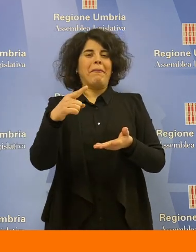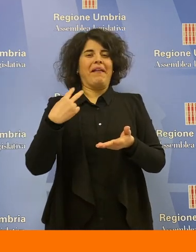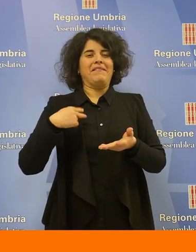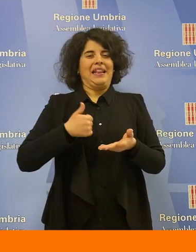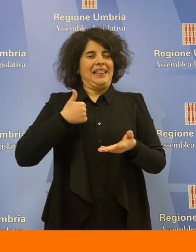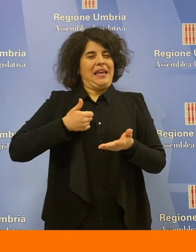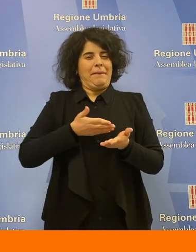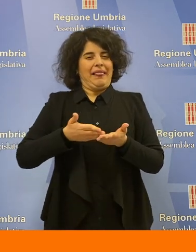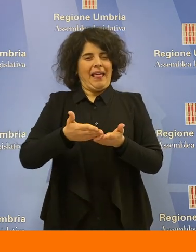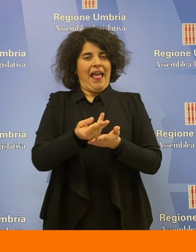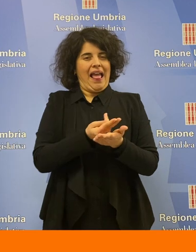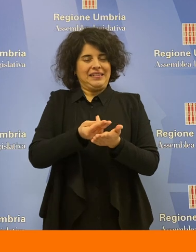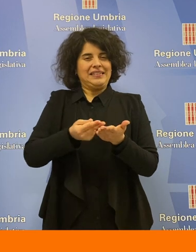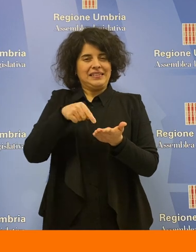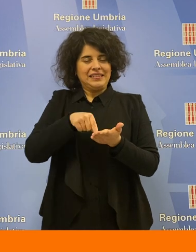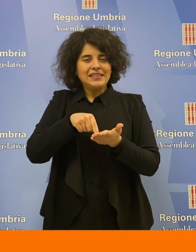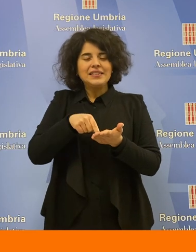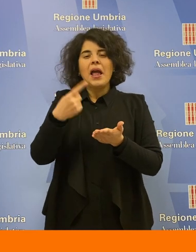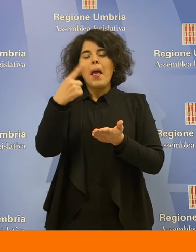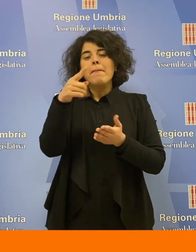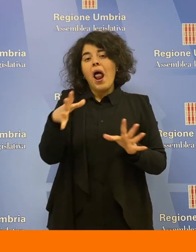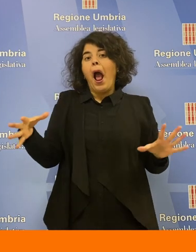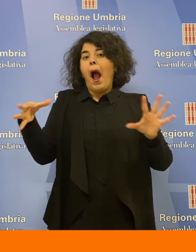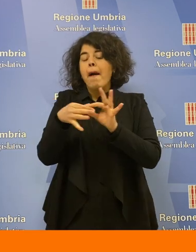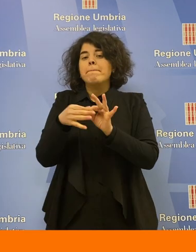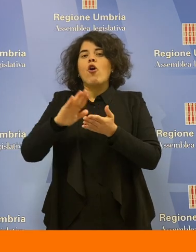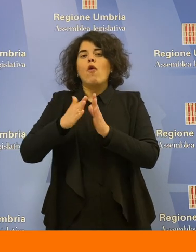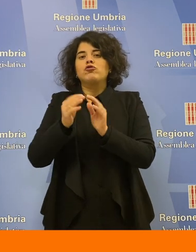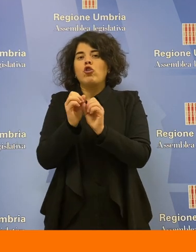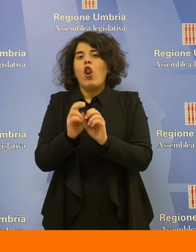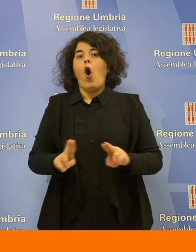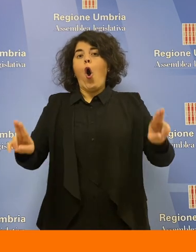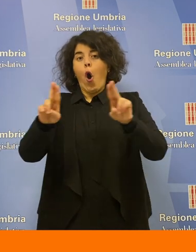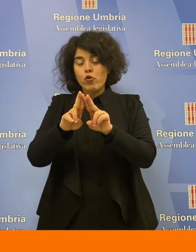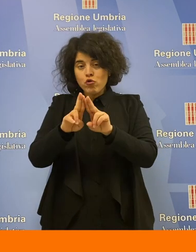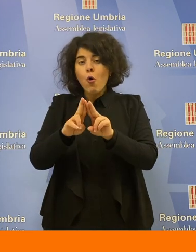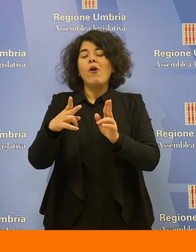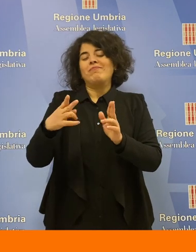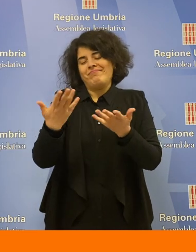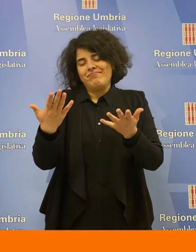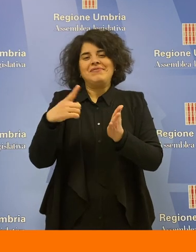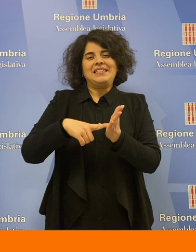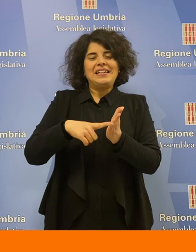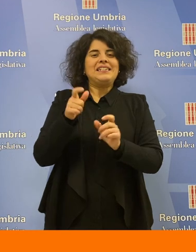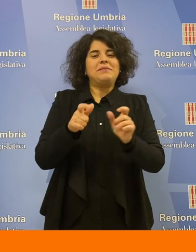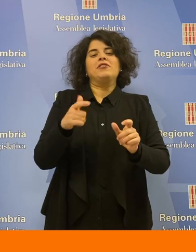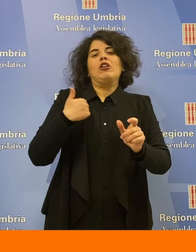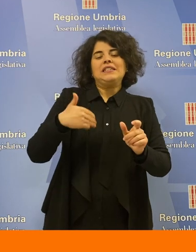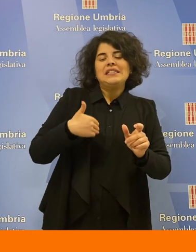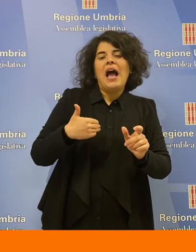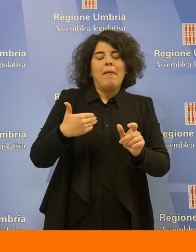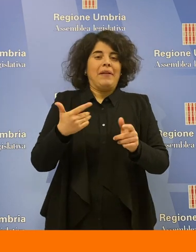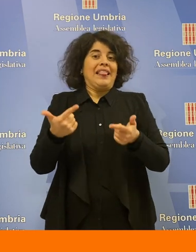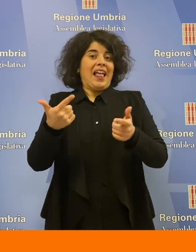per il progetto personalizzato per adeguarsi alla Convenzione ONU e quindi ai diritti della persona disabile per la propria autonomia di